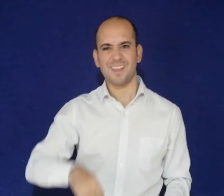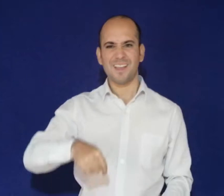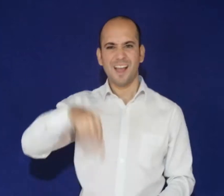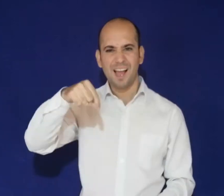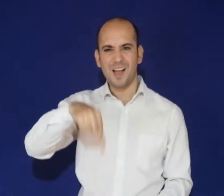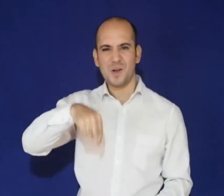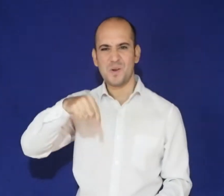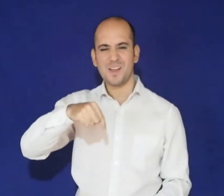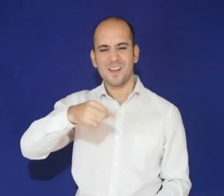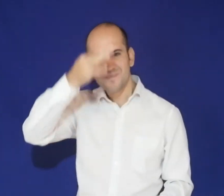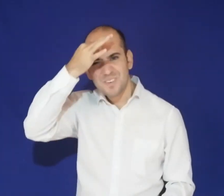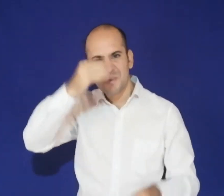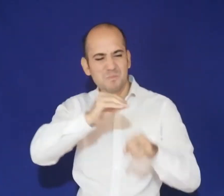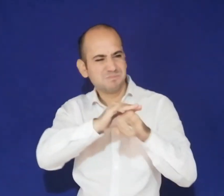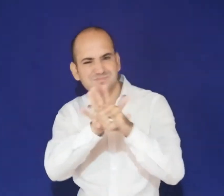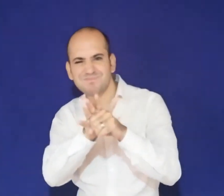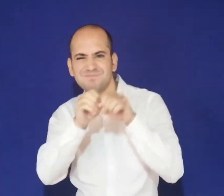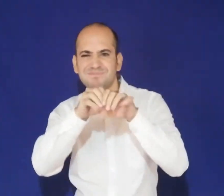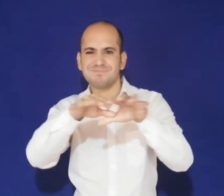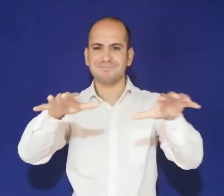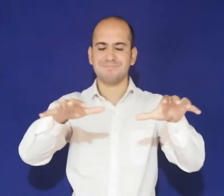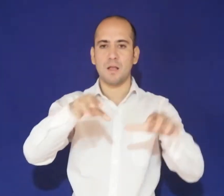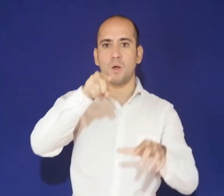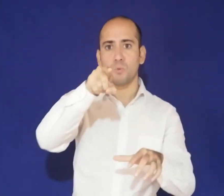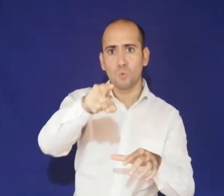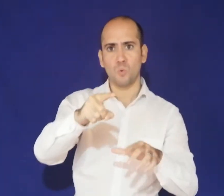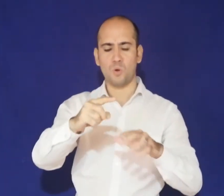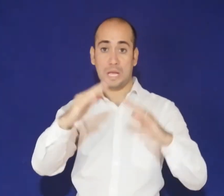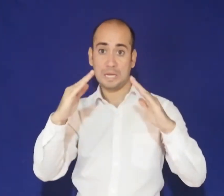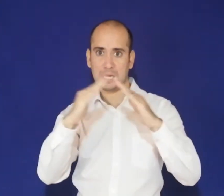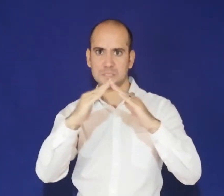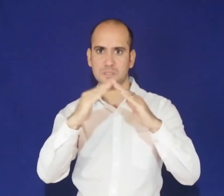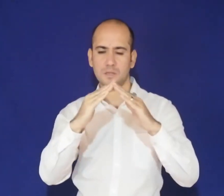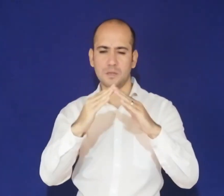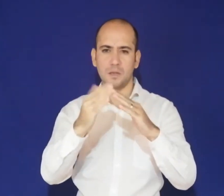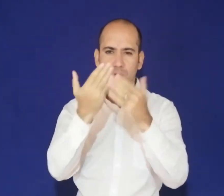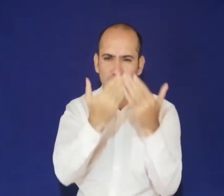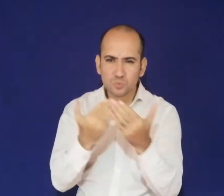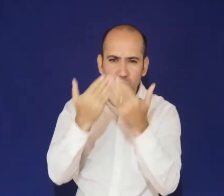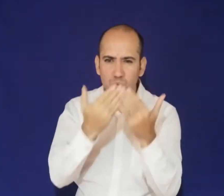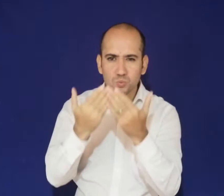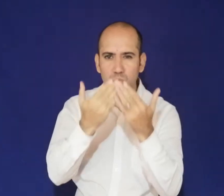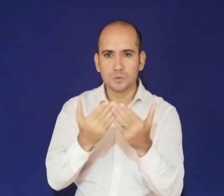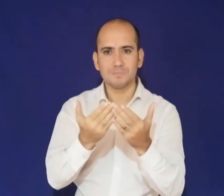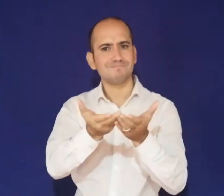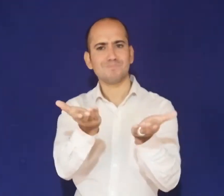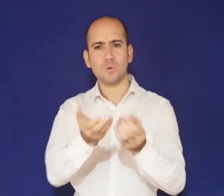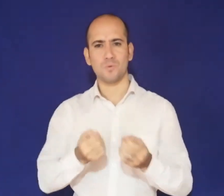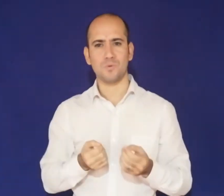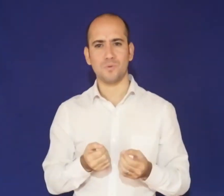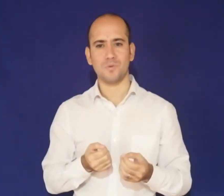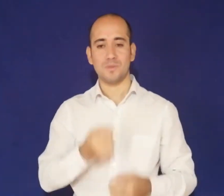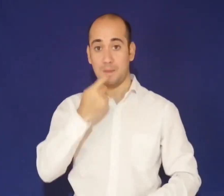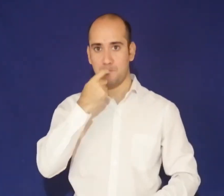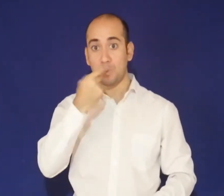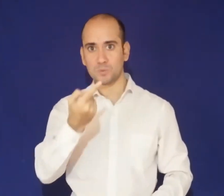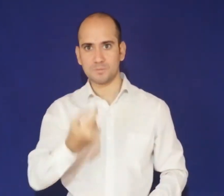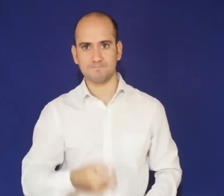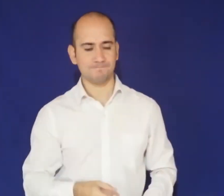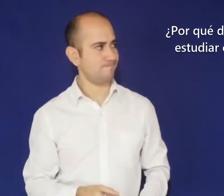Para sobrellevar la educación online en tiempos de cuarentena. Pregunta, ¿por qué debemos